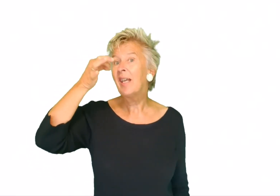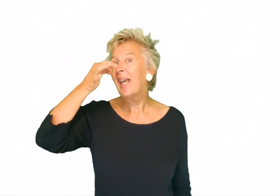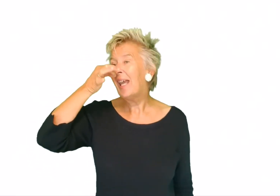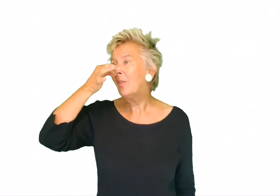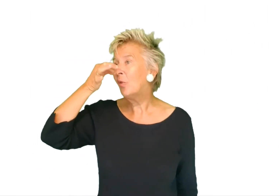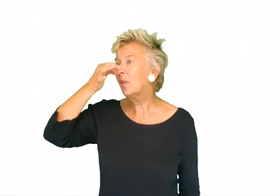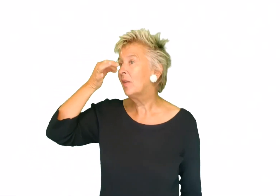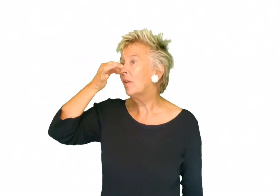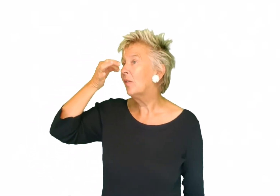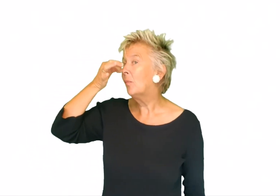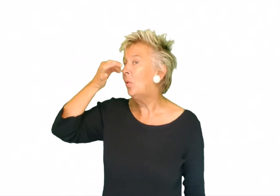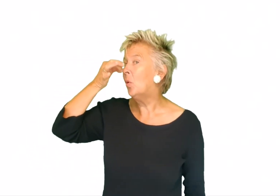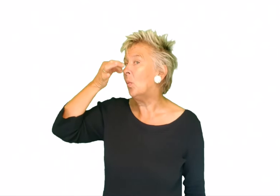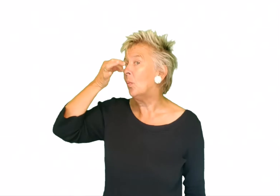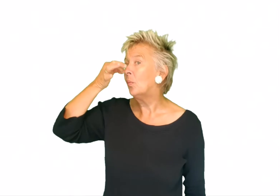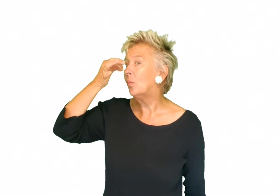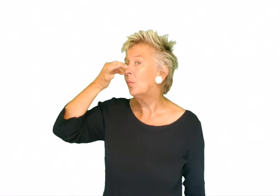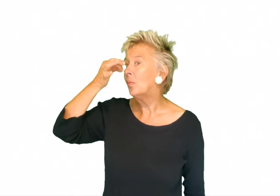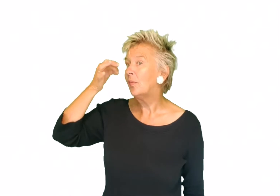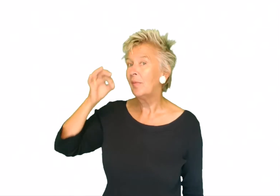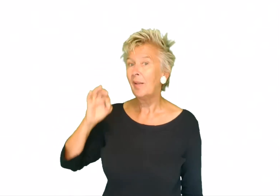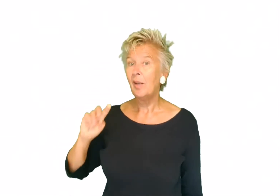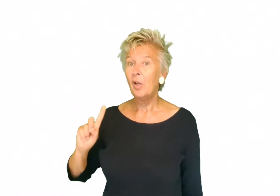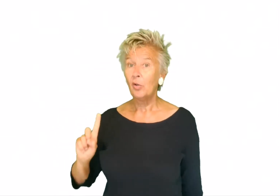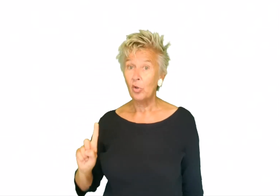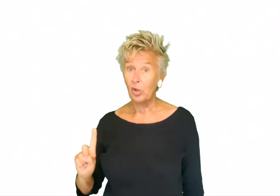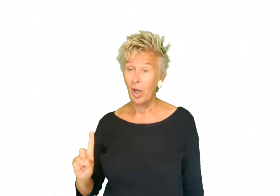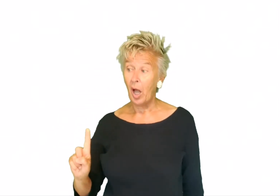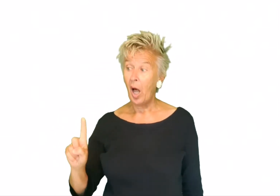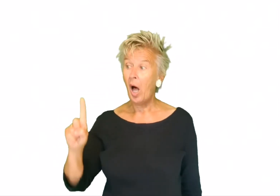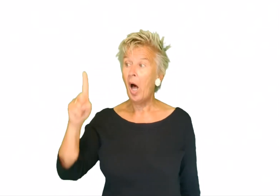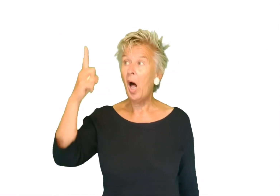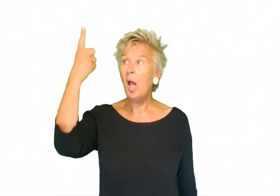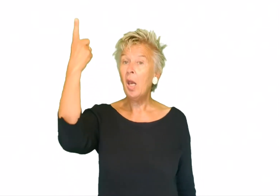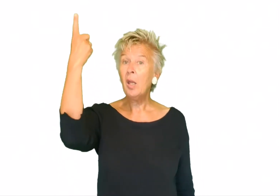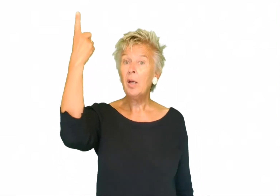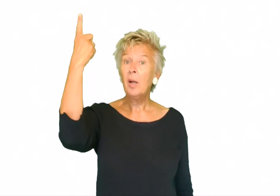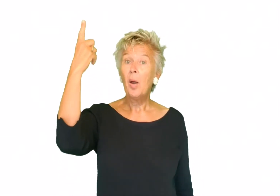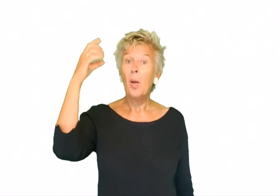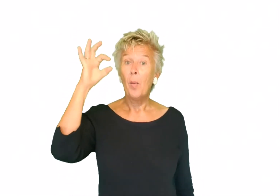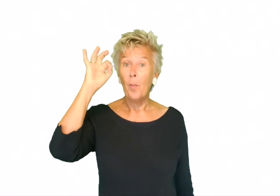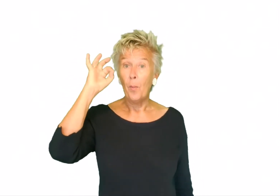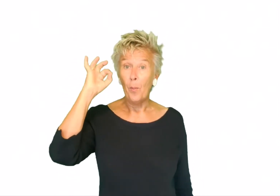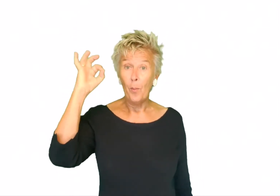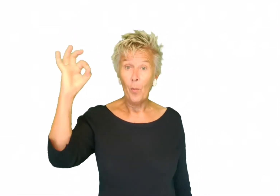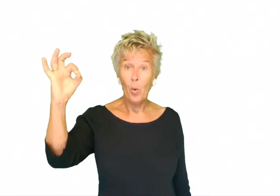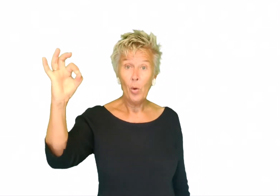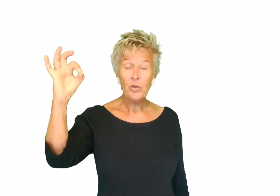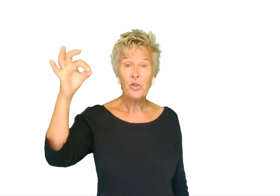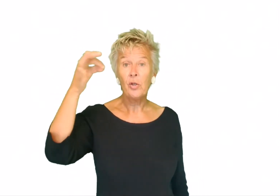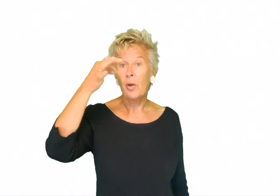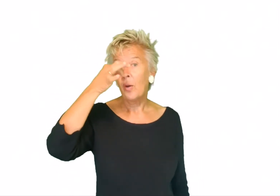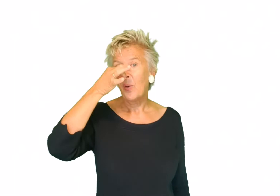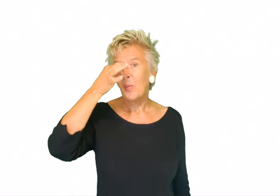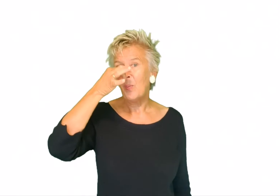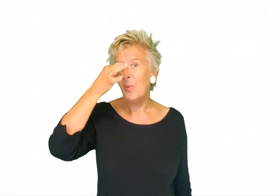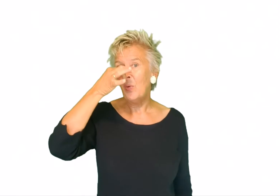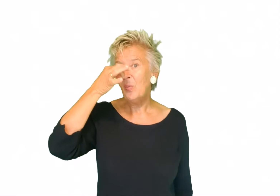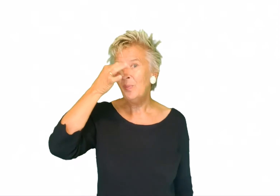en het wordt bloem. Dus de allermooiste bloem.